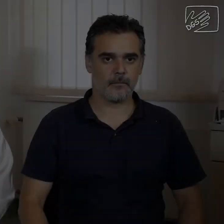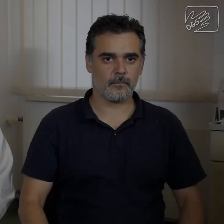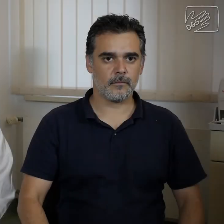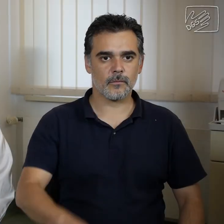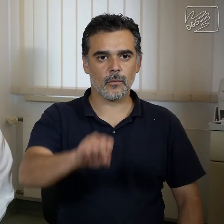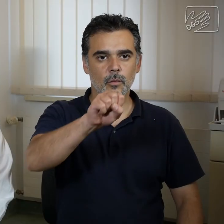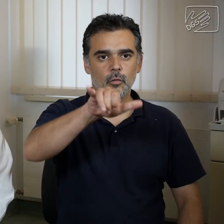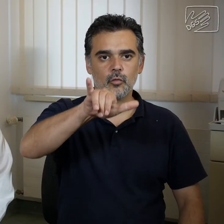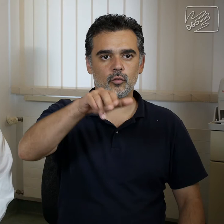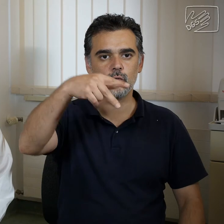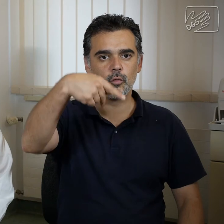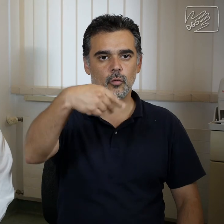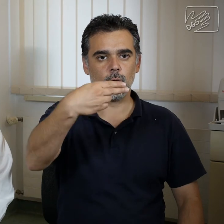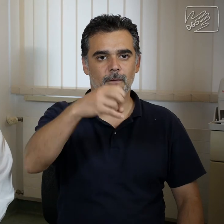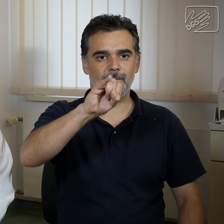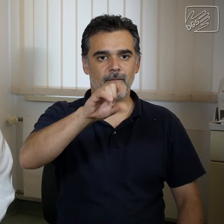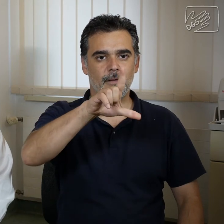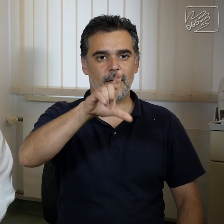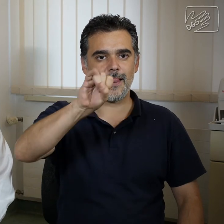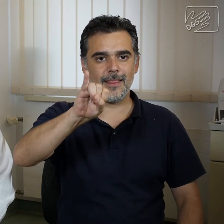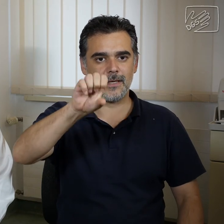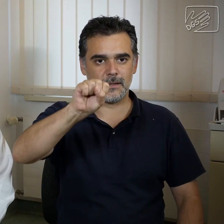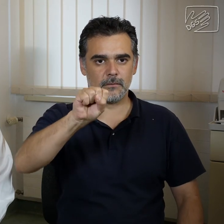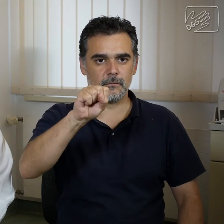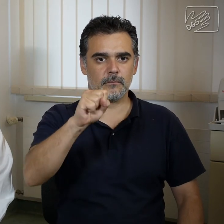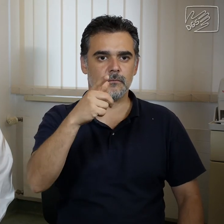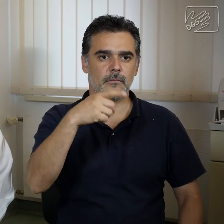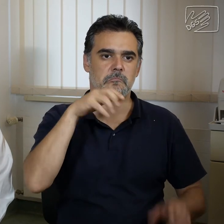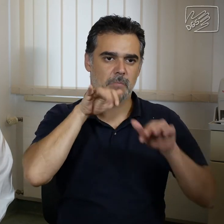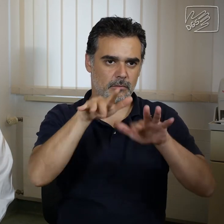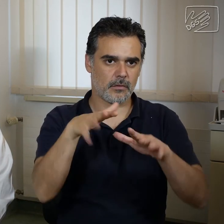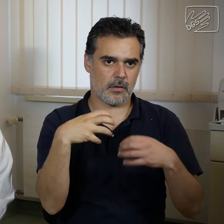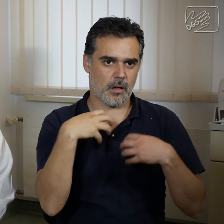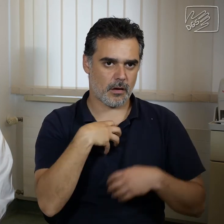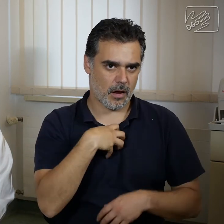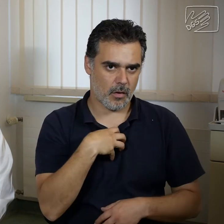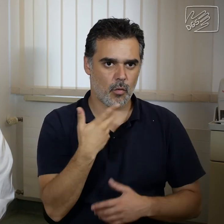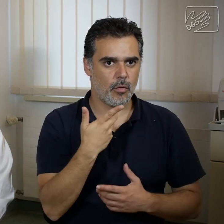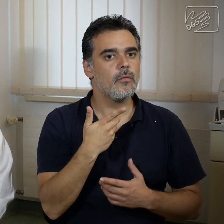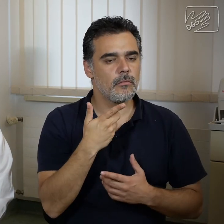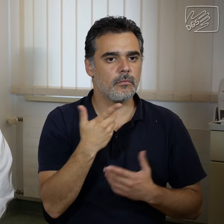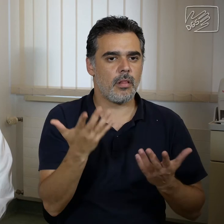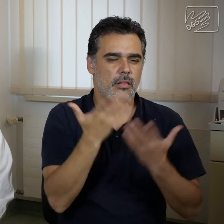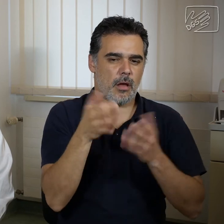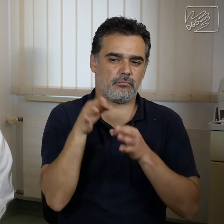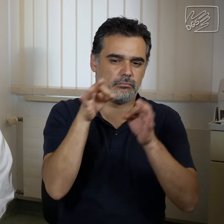Syphilis ist eine leicht übertragbare bakterielle Erkrankung, die auch LUIS genannt wird. Sie verläuft in mehreren Phasen.